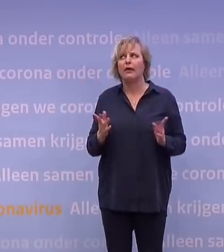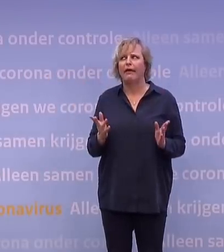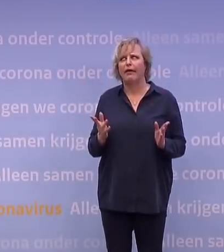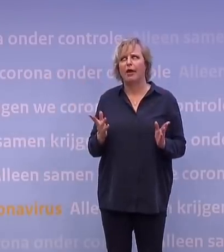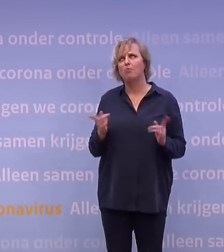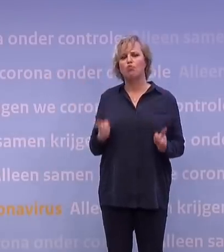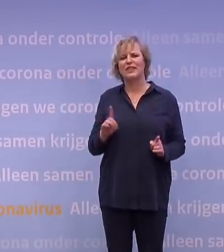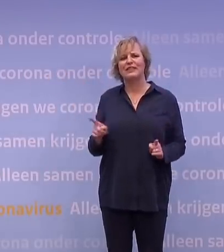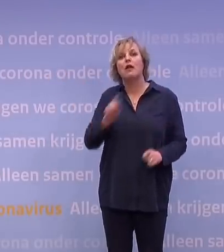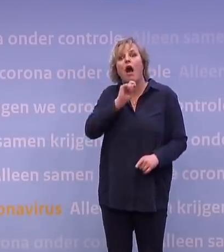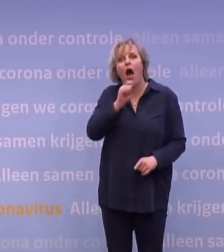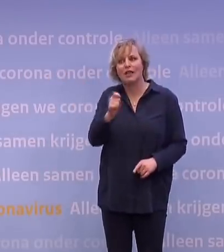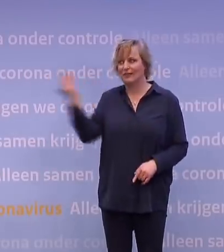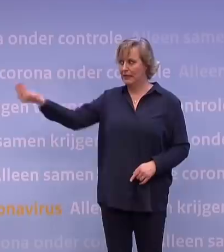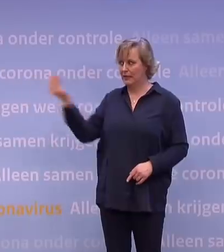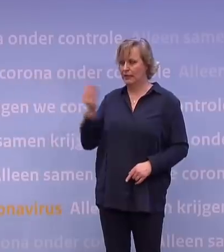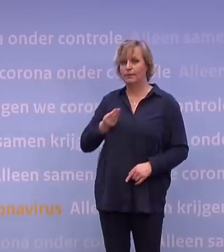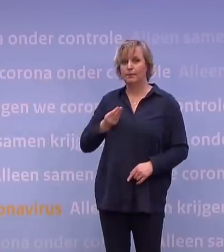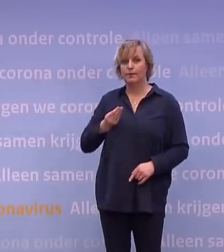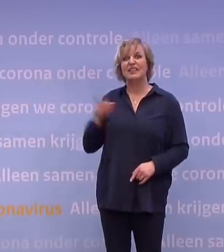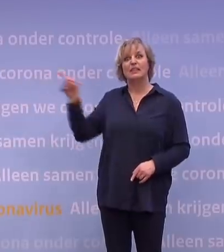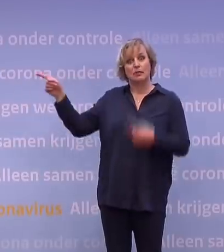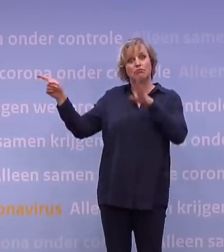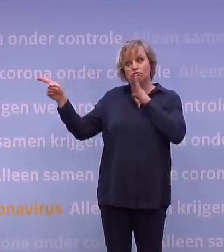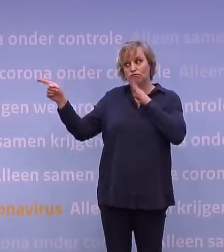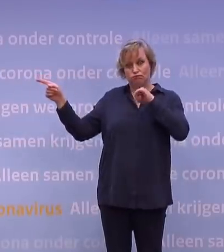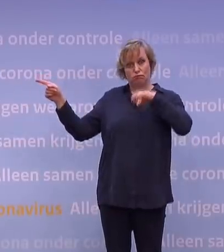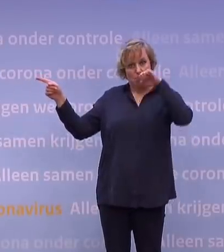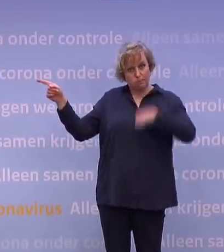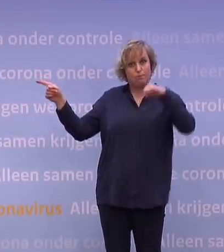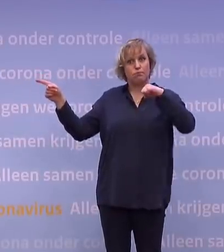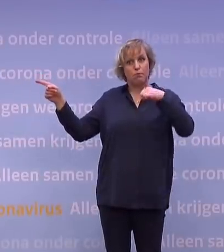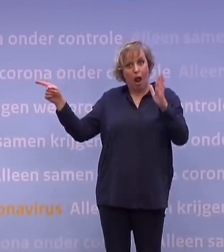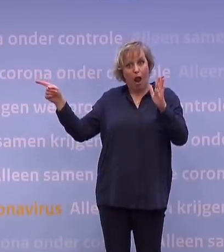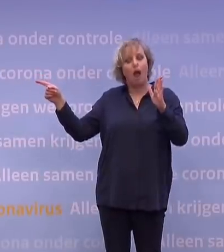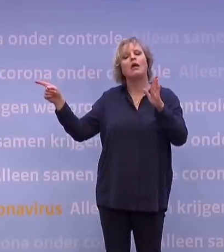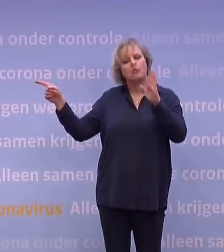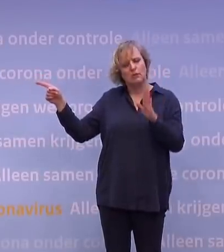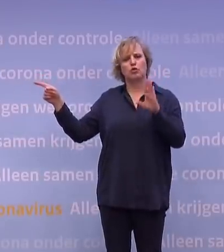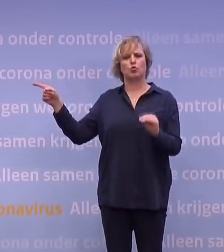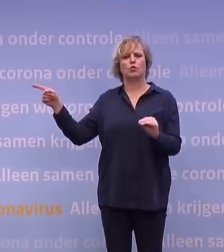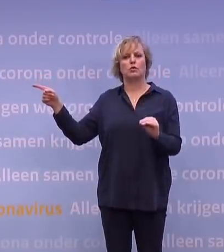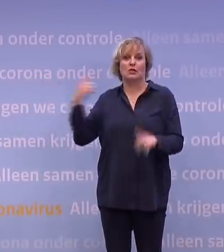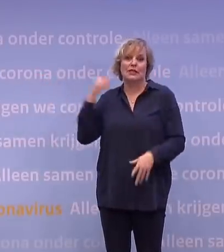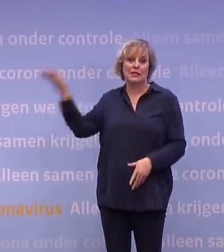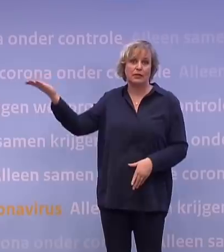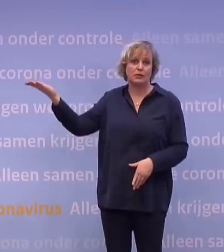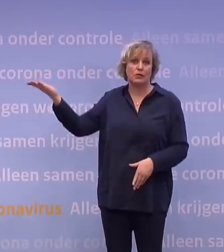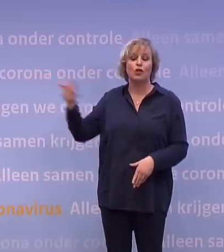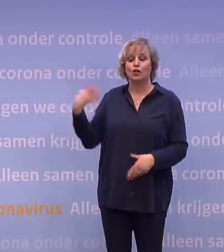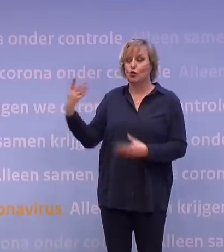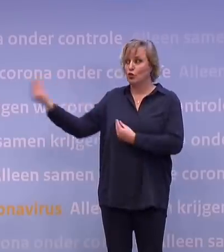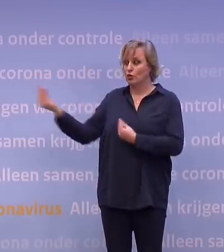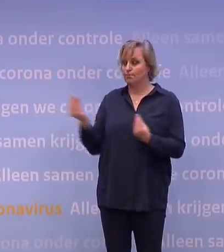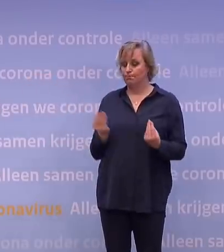van het OMT, ze adviseren ons, maar ze zeggen, als wij het mogen zeggen, dan moeten jullie dit echt doen. Dit is echt onze overtuiging om daarmee